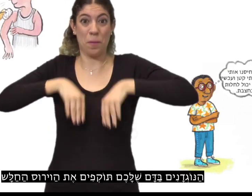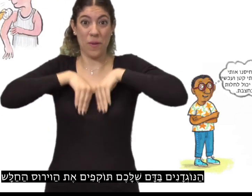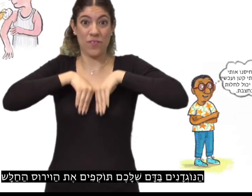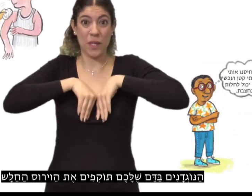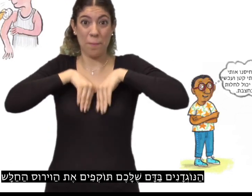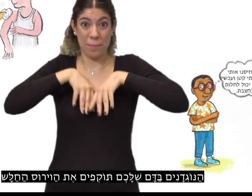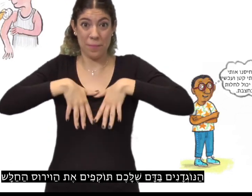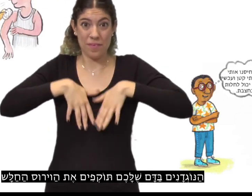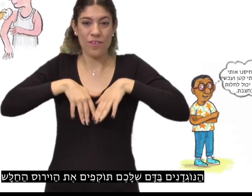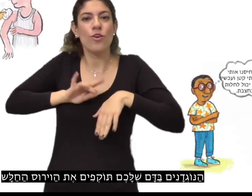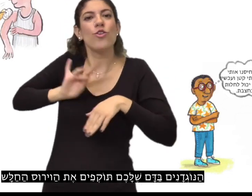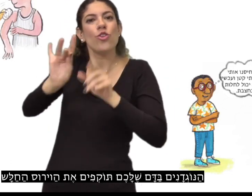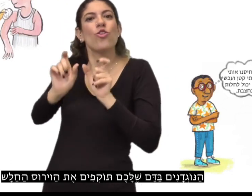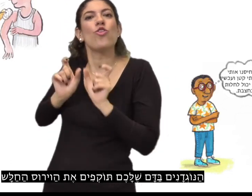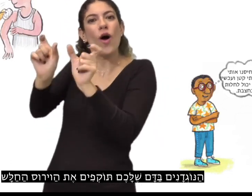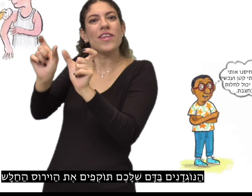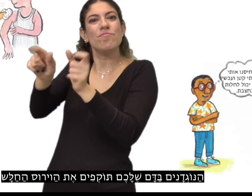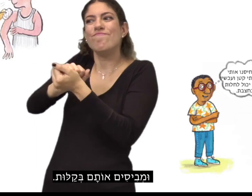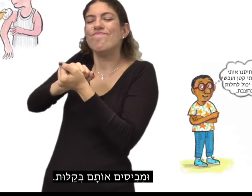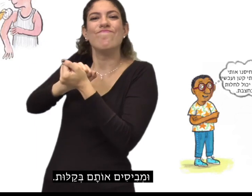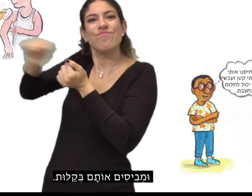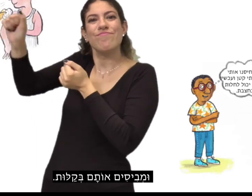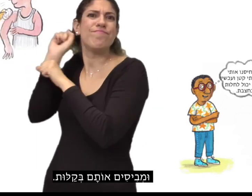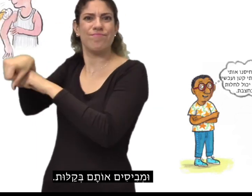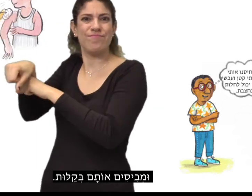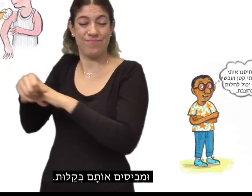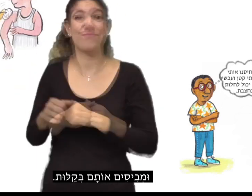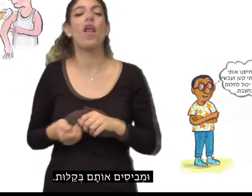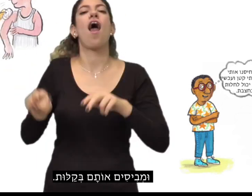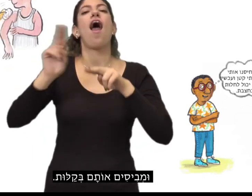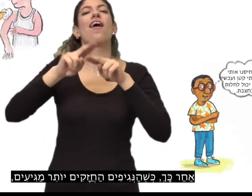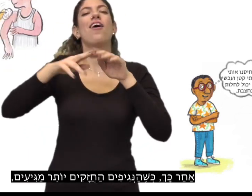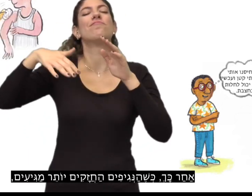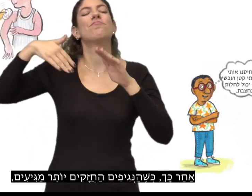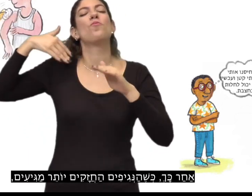הנוגדנים בדם שלכם תוקפים את הווירוס החלש הזה ומביסים אותו בקלות.